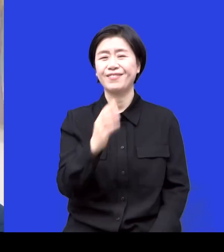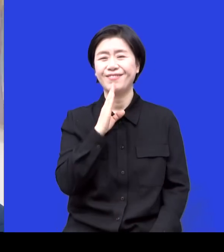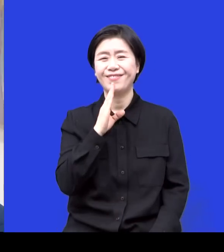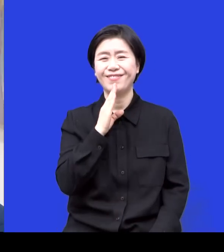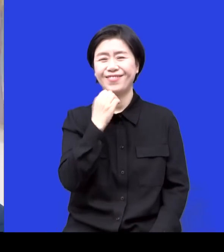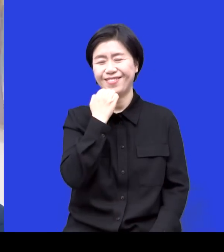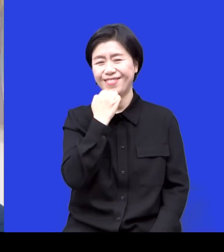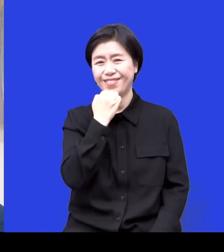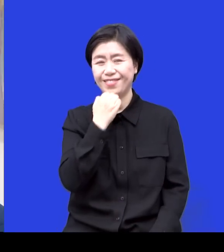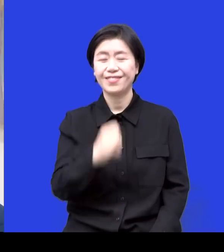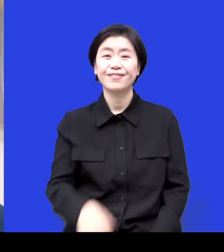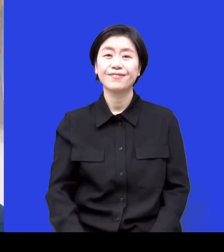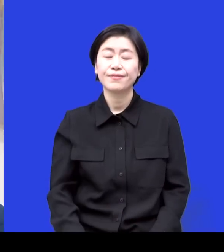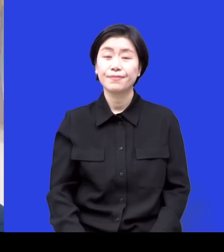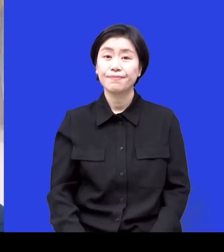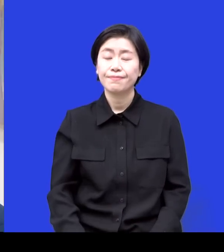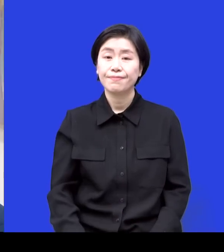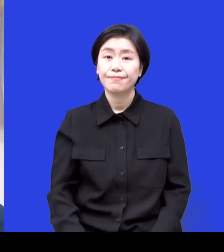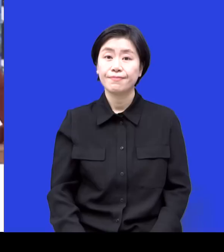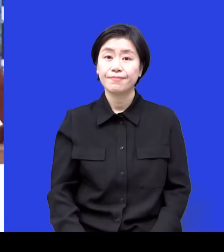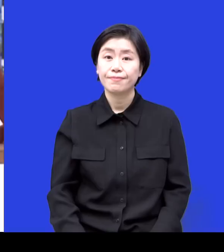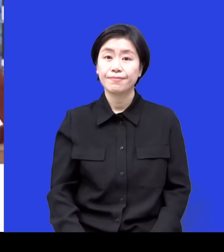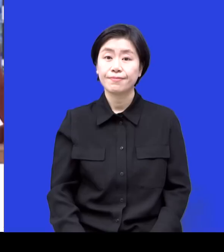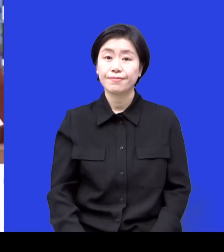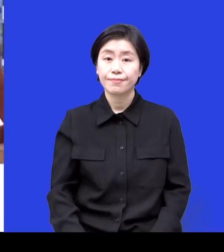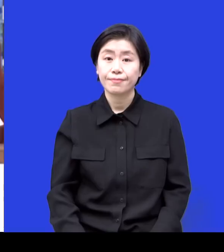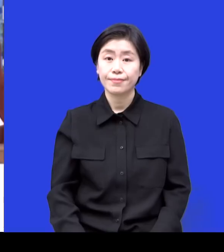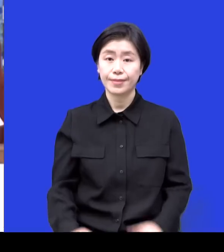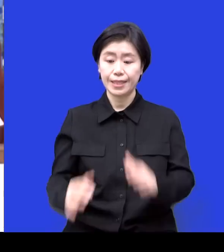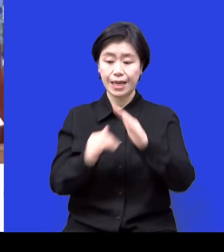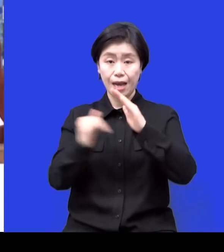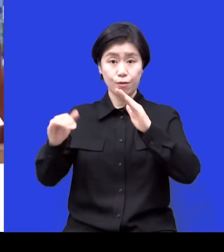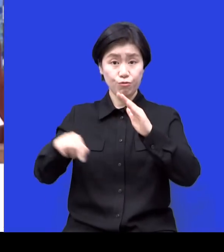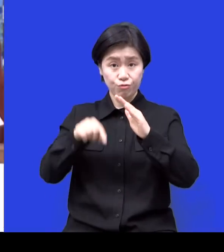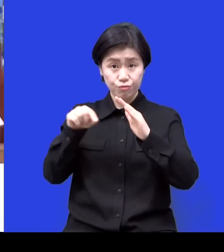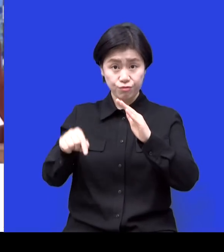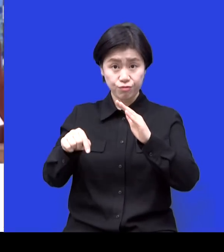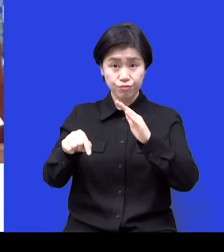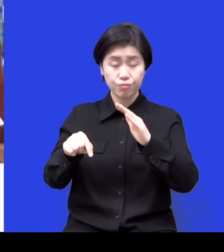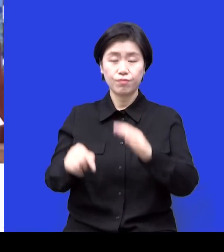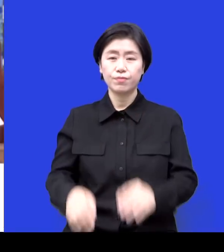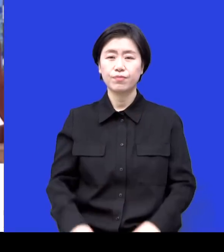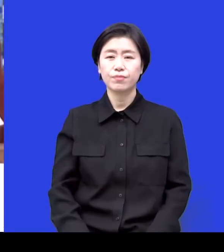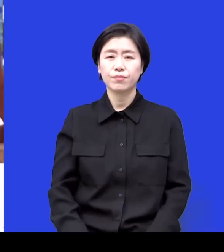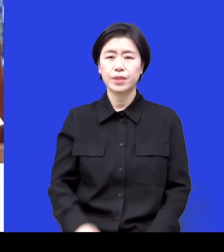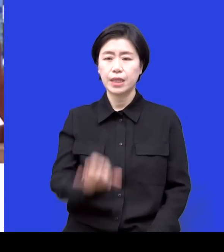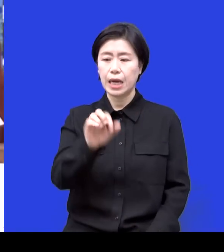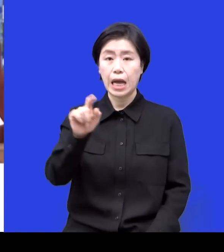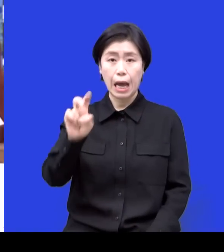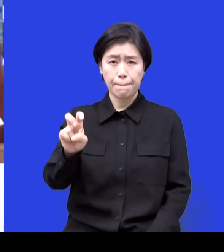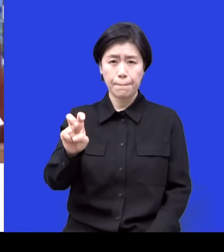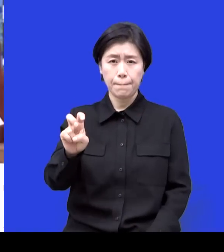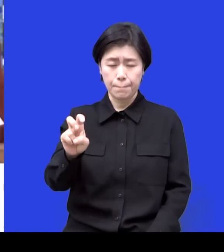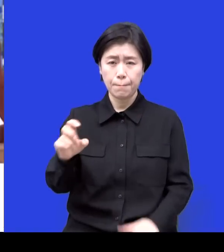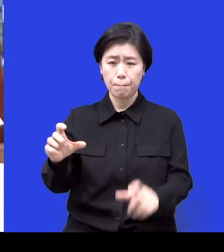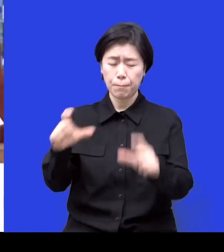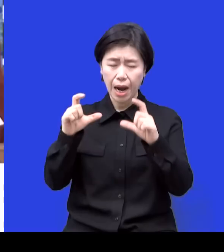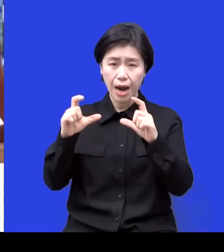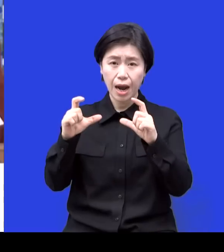근데 이제 가족 중에 암이라는 그런 진단을 받으면 저는 겉부터 날 것